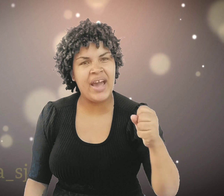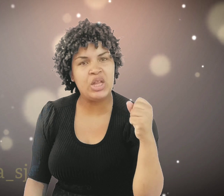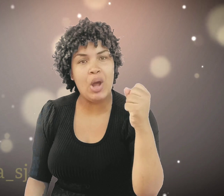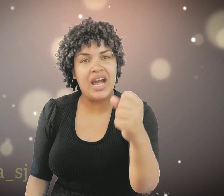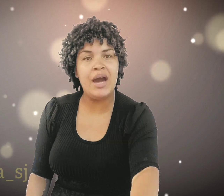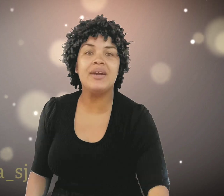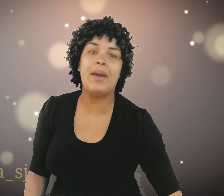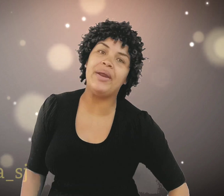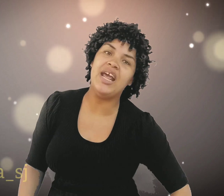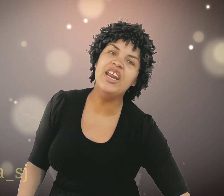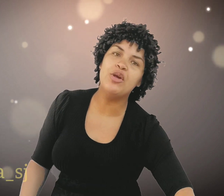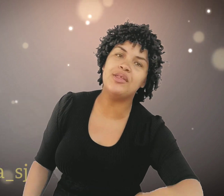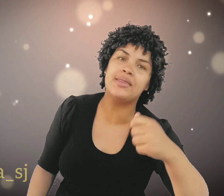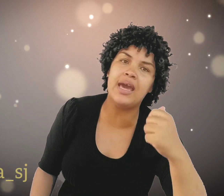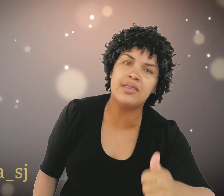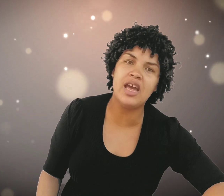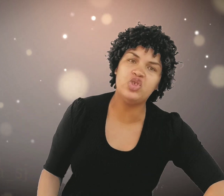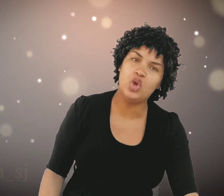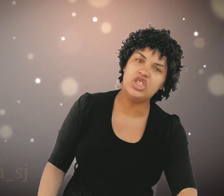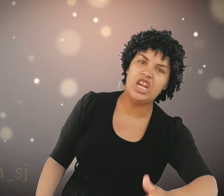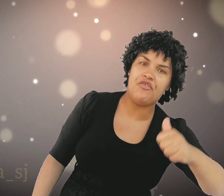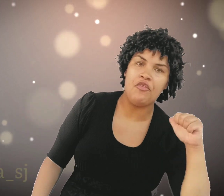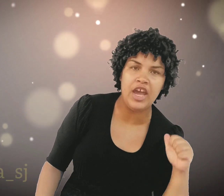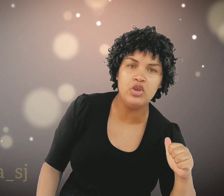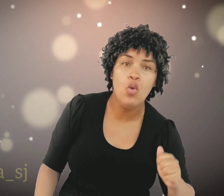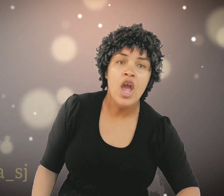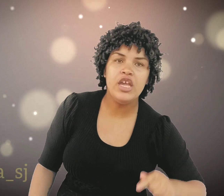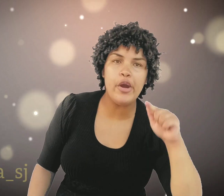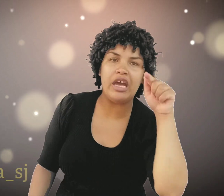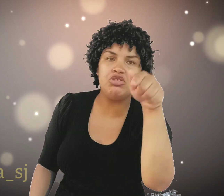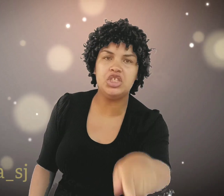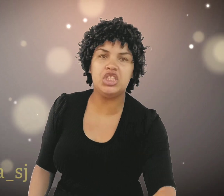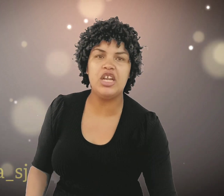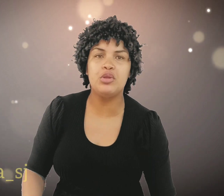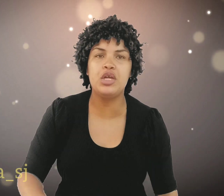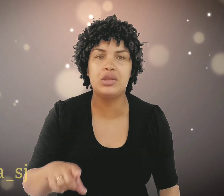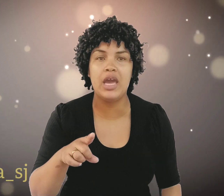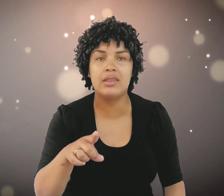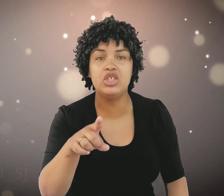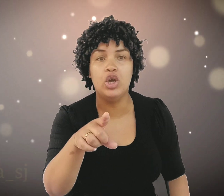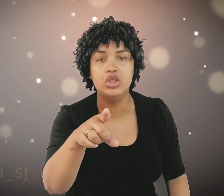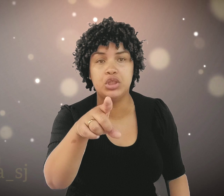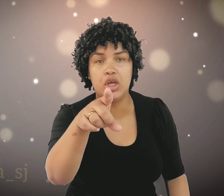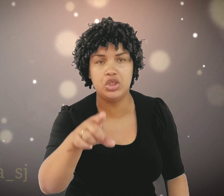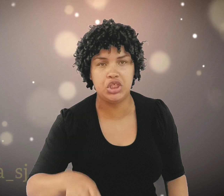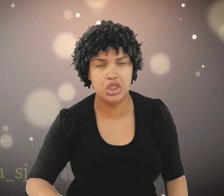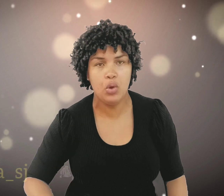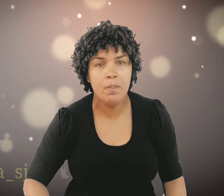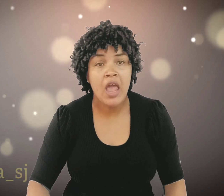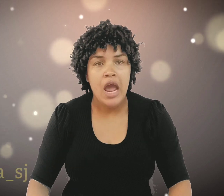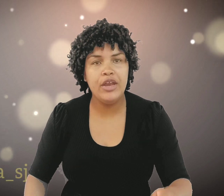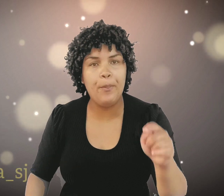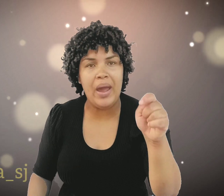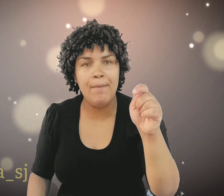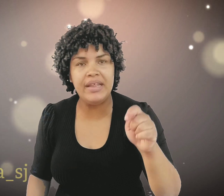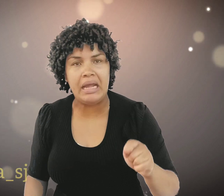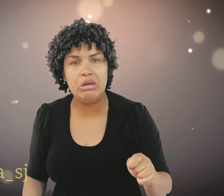Pega tua cama. Que é pra ele não se esquecer. De onde ele veio. E eu quero te dizer. Não se esqueça. De onde o Senhor te tirou. Não permita. Que o